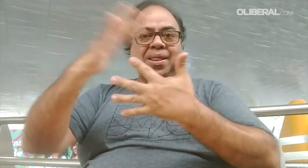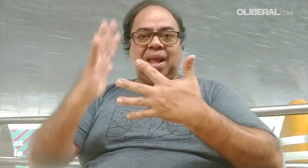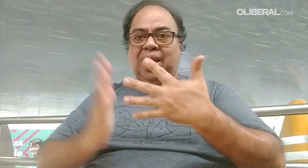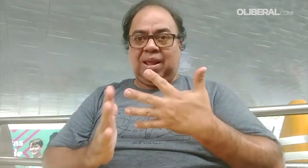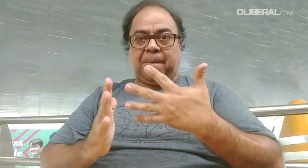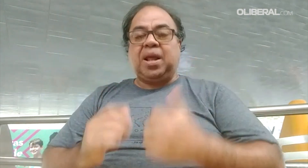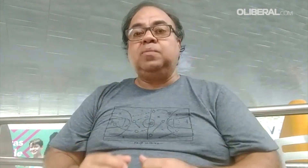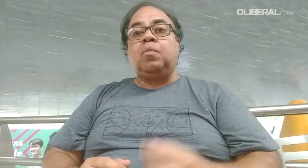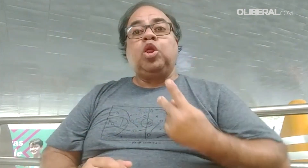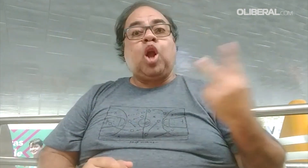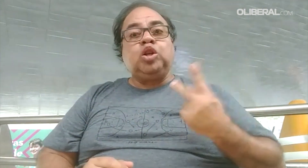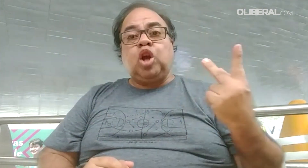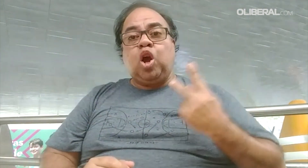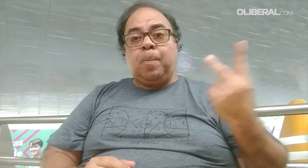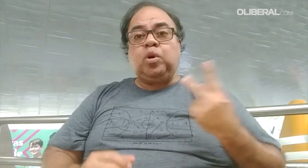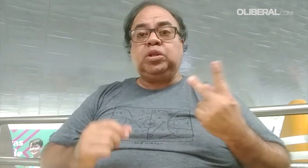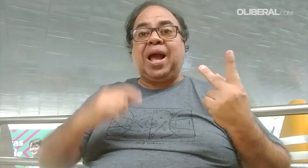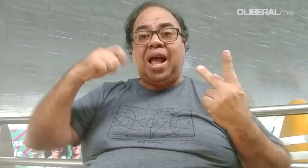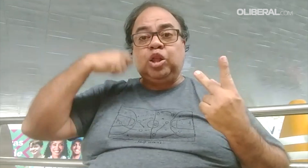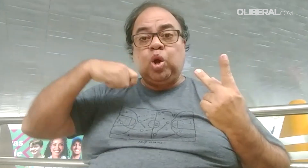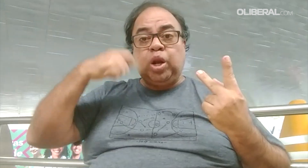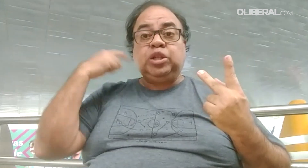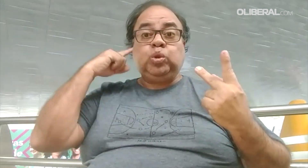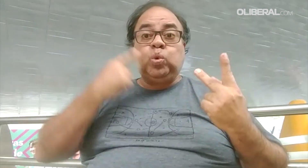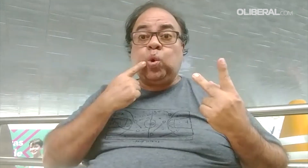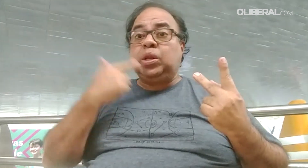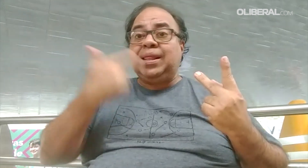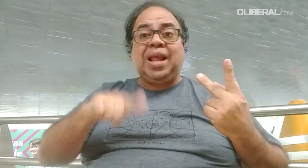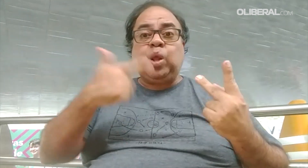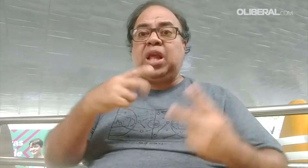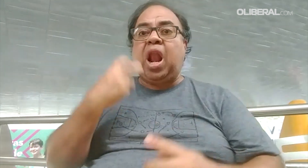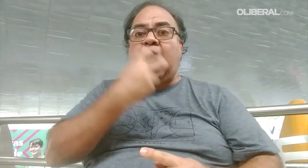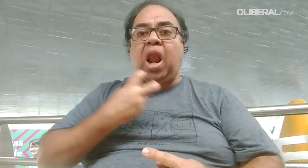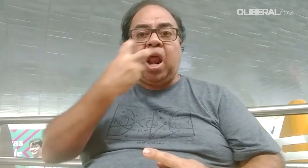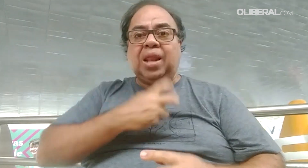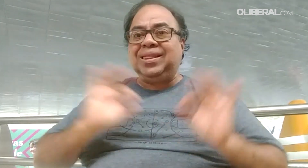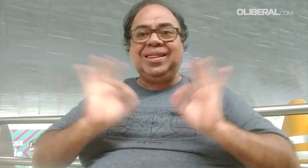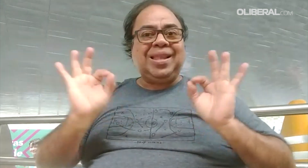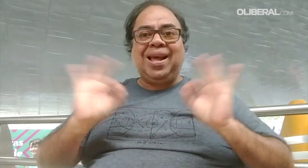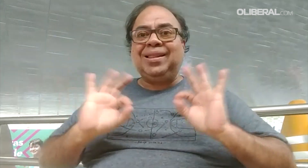da oralização, é somente mesmo o visual. O teatro como um todo é visual, como se fosse mímica,